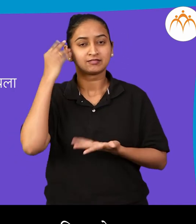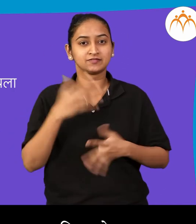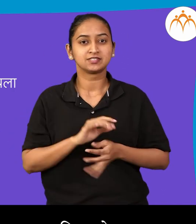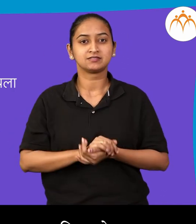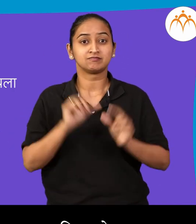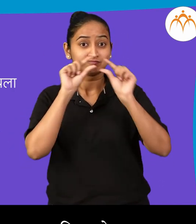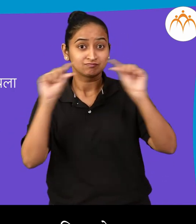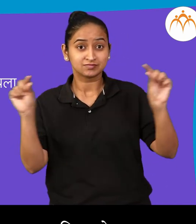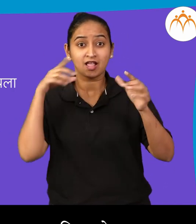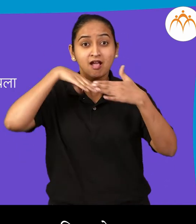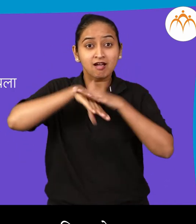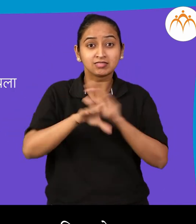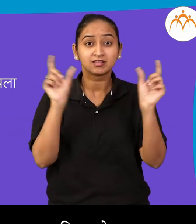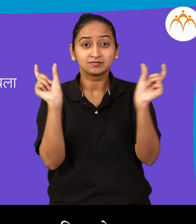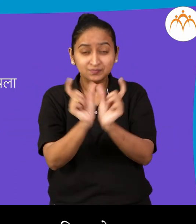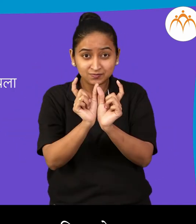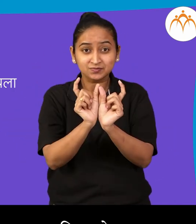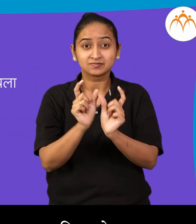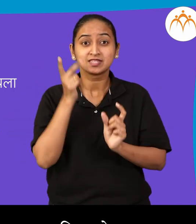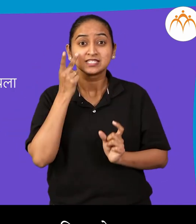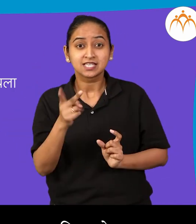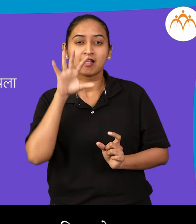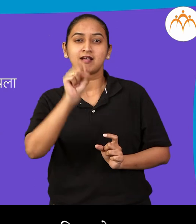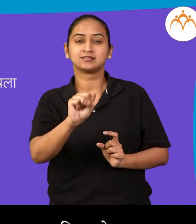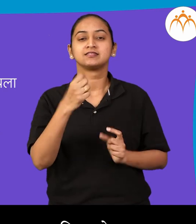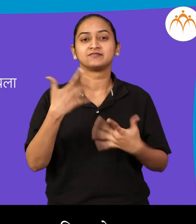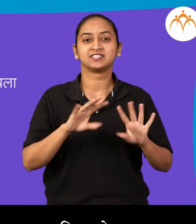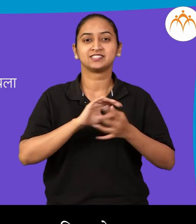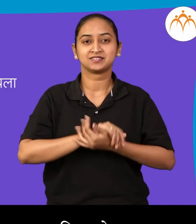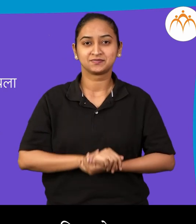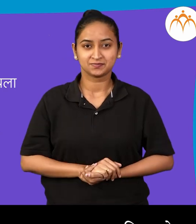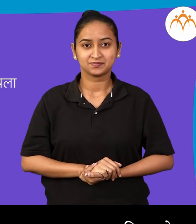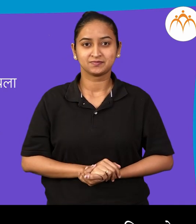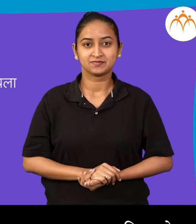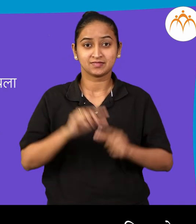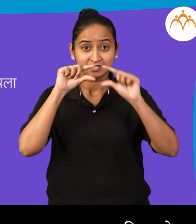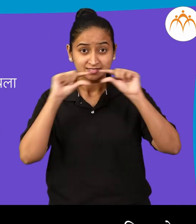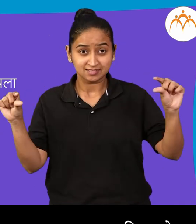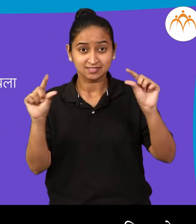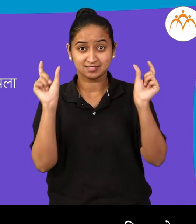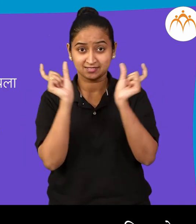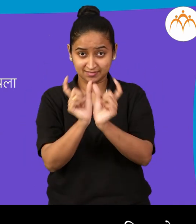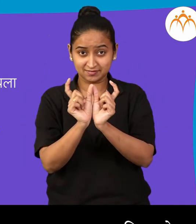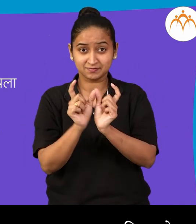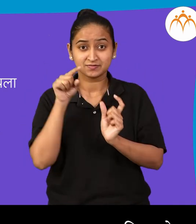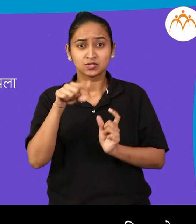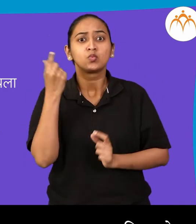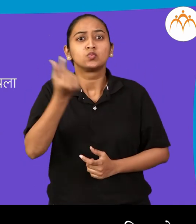वाक्यातील जोड शब्द ओल खाईला शिकलो. जोड शब्दांचा वाक्यात उप्योग